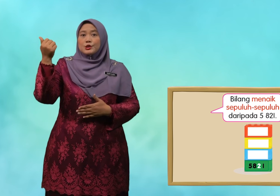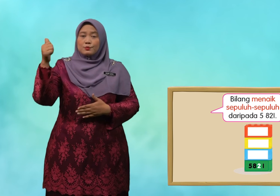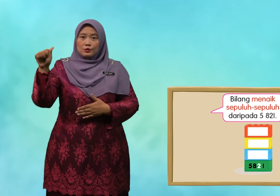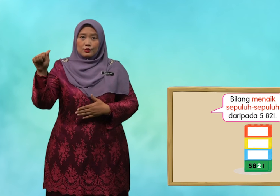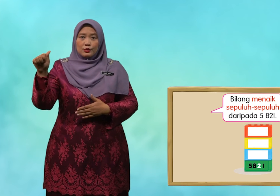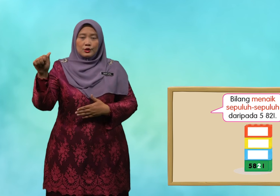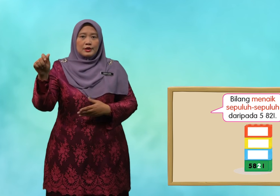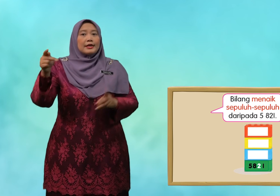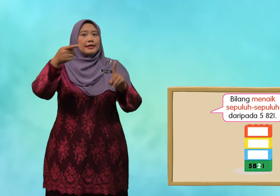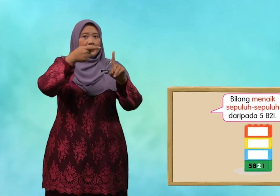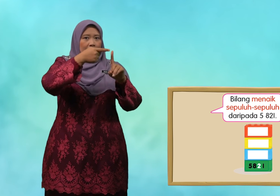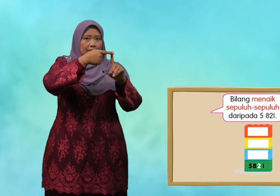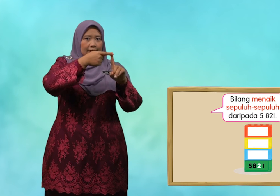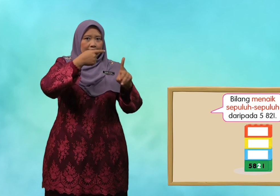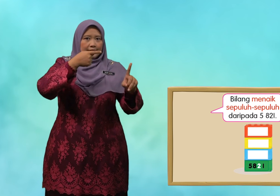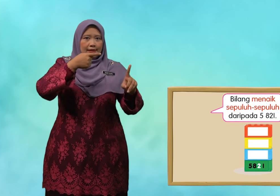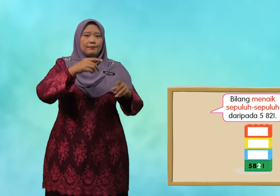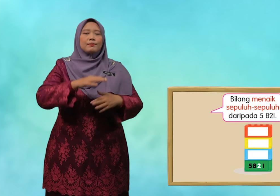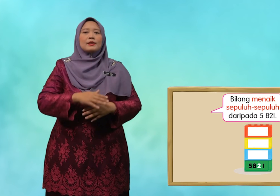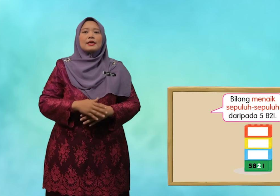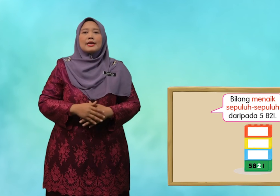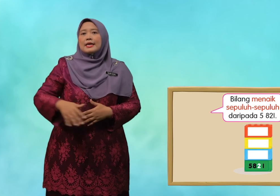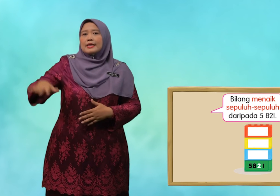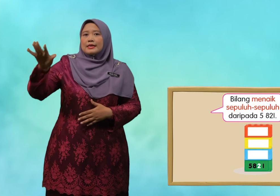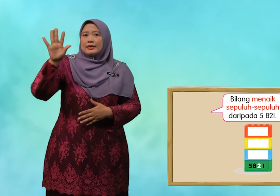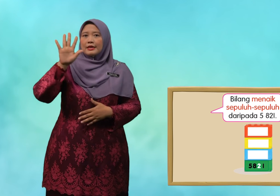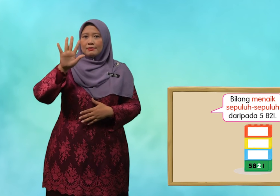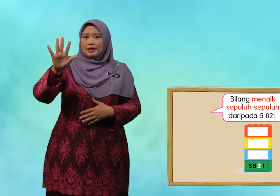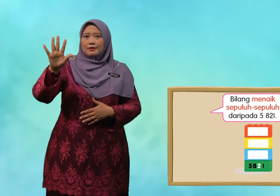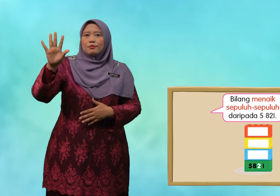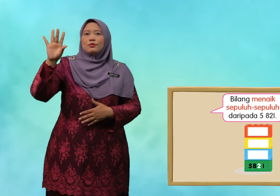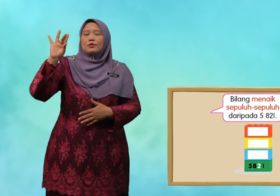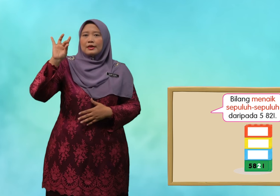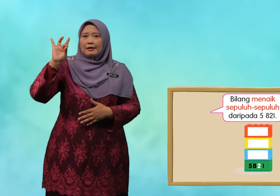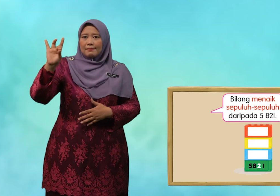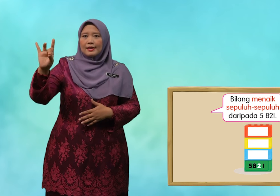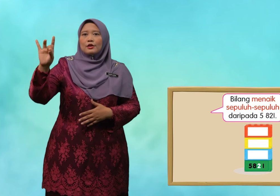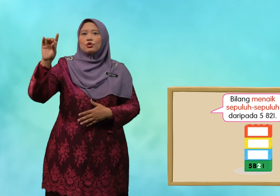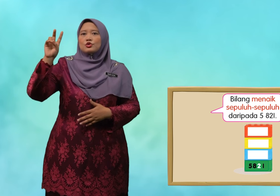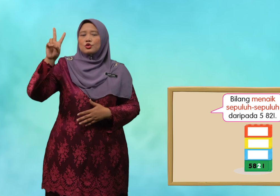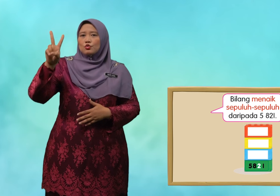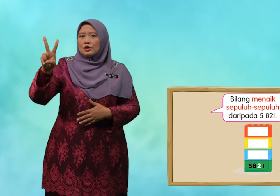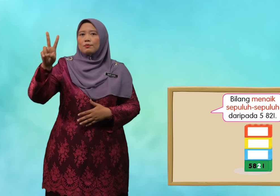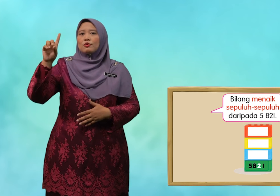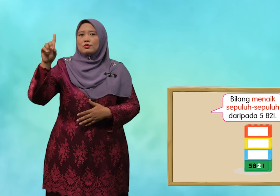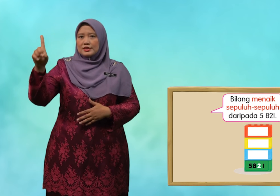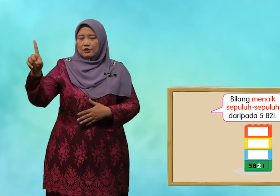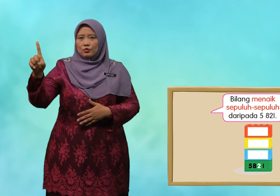sepuluh sepuluh daripada lima ribu lapan ratus dua puluh satu